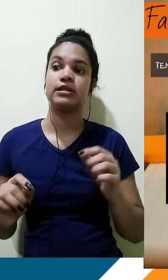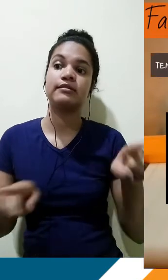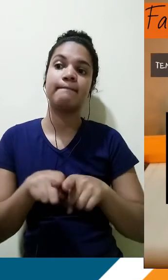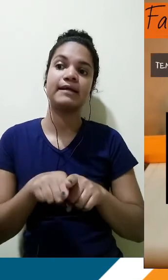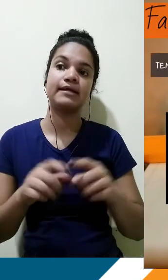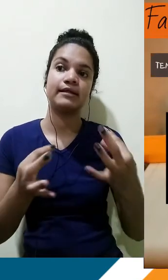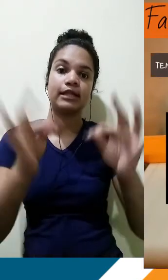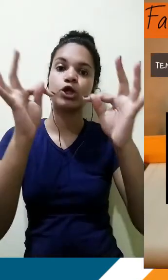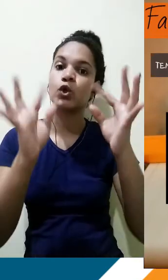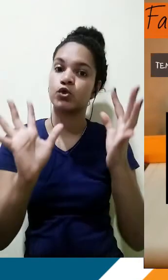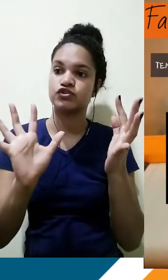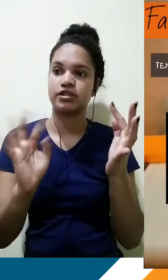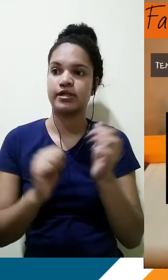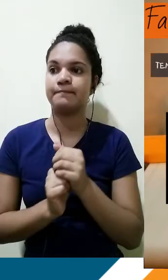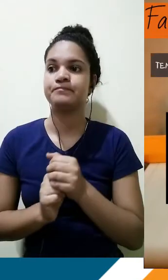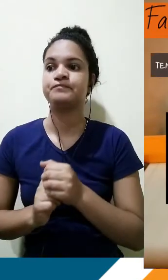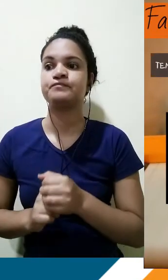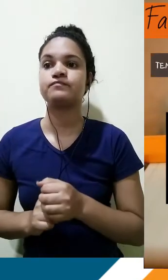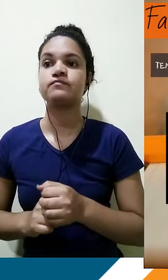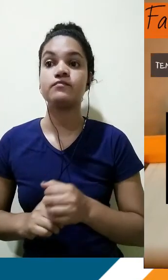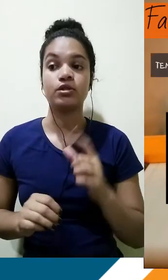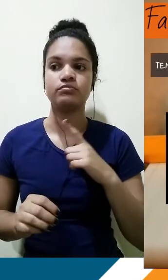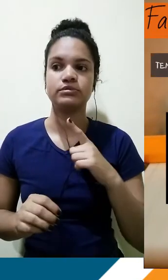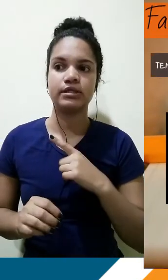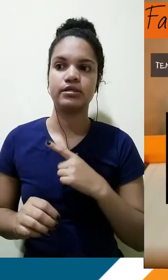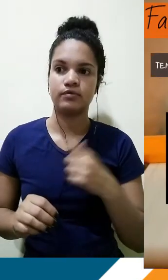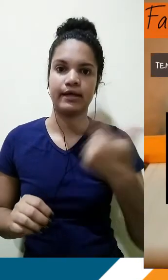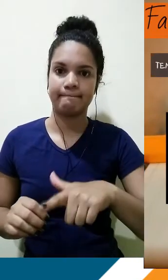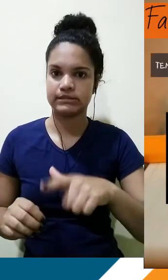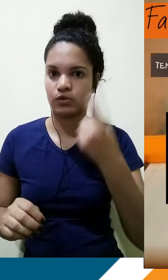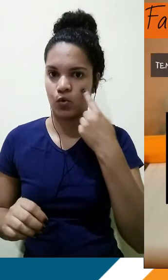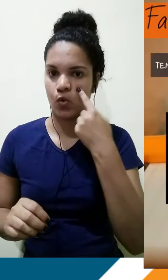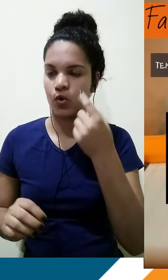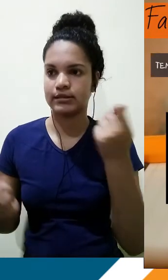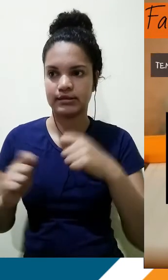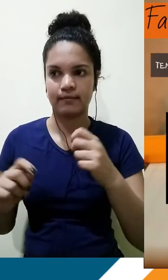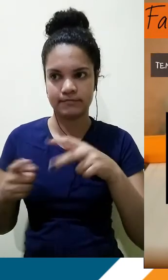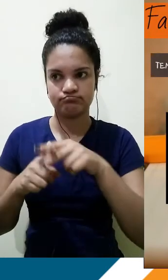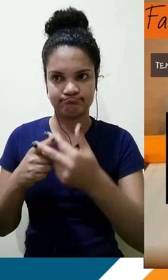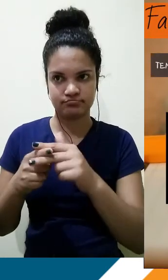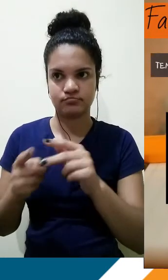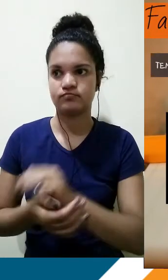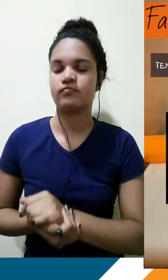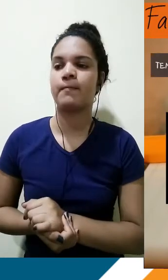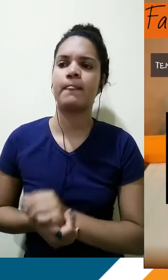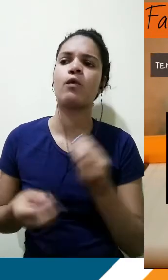consertar? Além disso, tem uma repetição aqui, vocabulário. Eu vou mostrar para vocês como poderíamos alterar. Veja só, como consertar esse